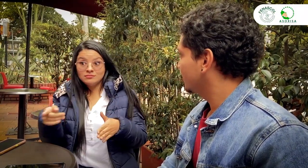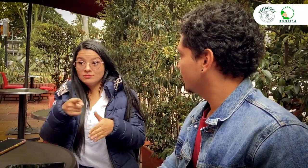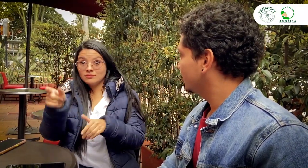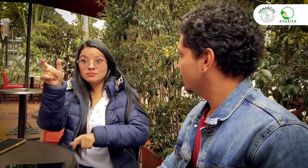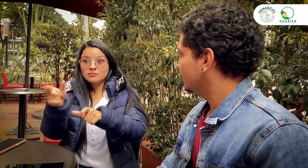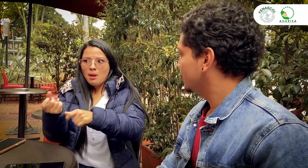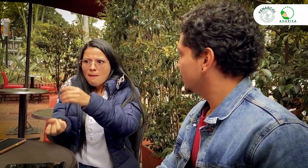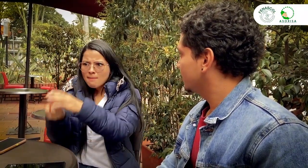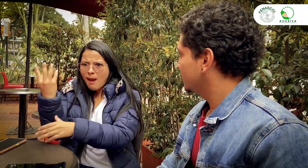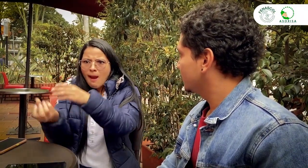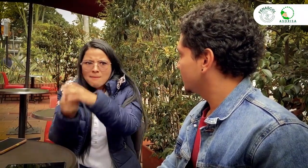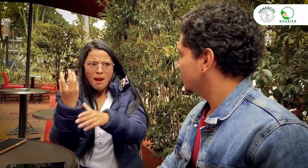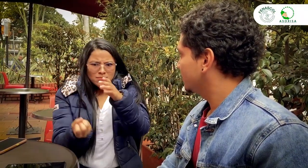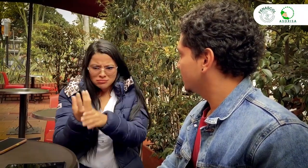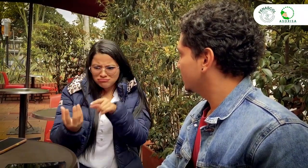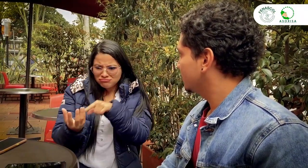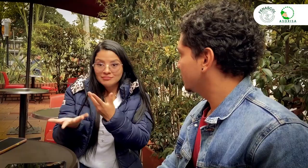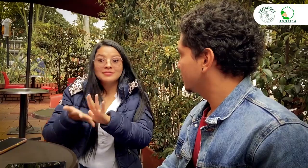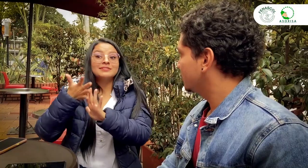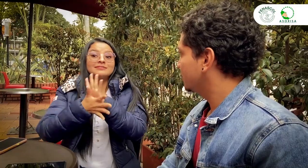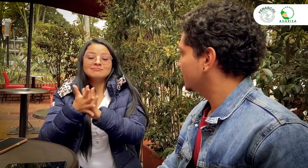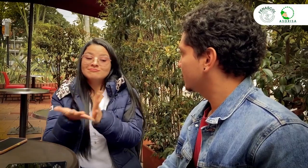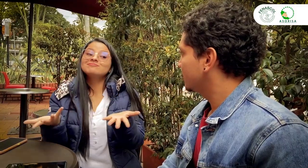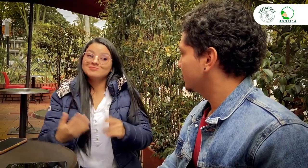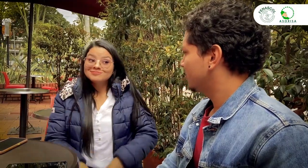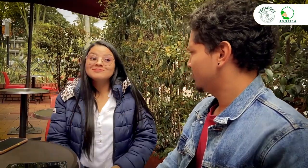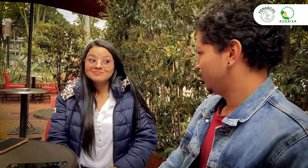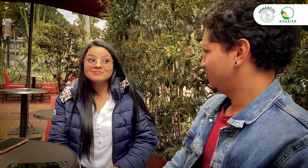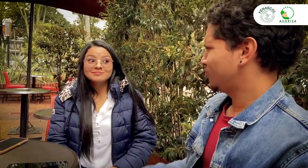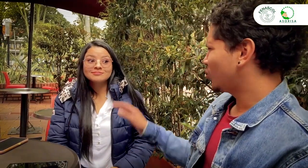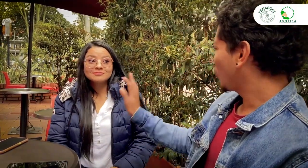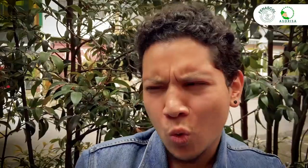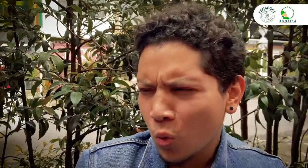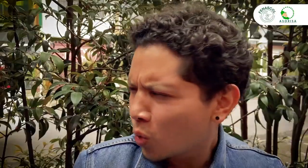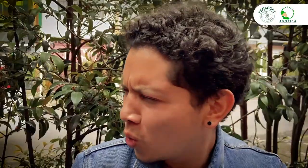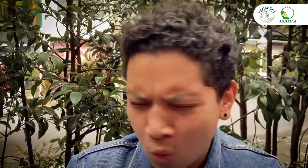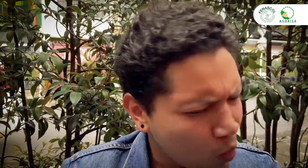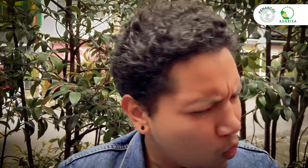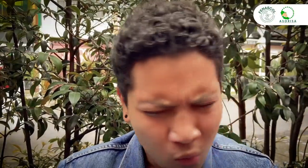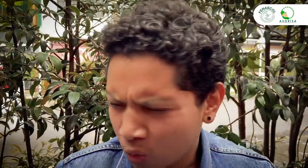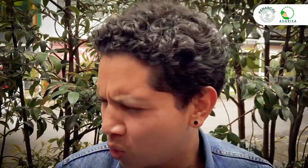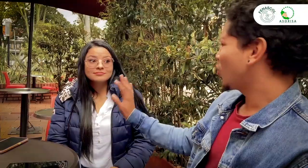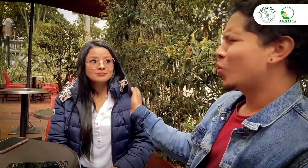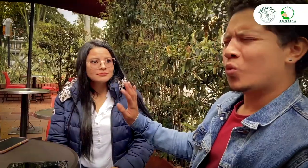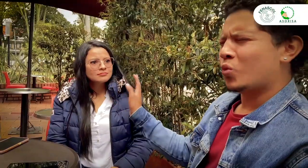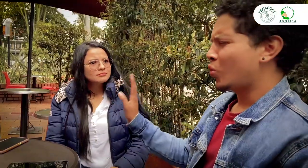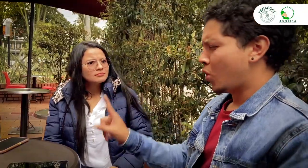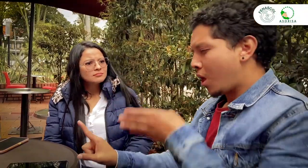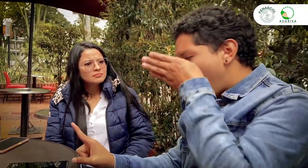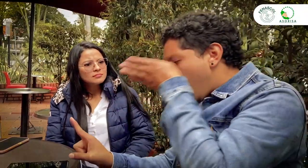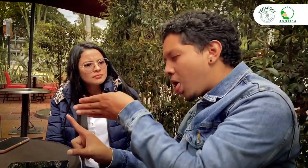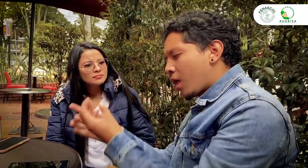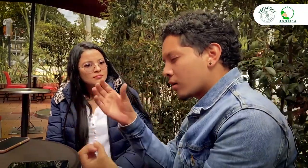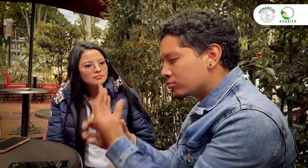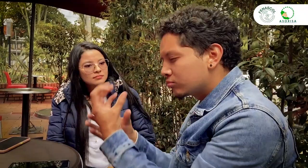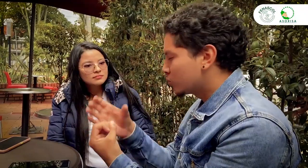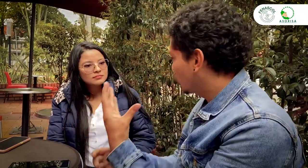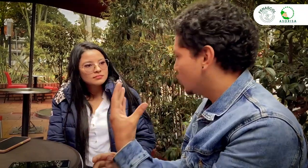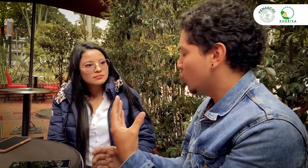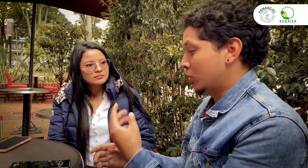planeación lingüística tiene que ver con la creación de señas nuevas. No, no, no, no, no. No solo se centra en eso.